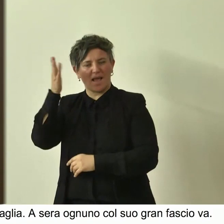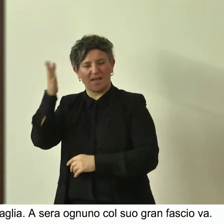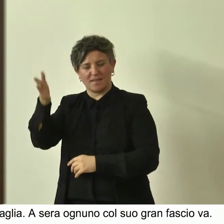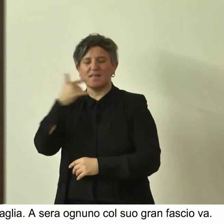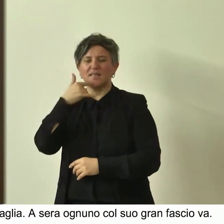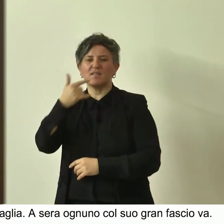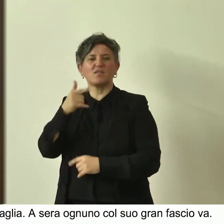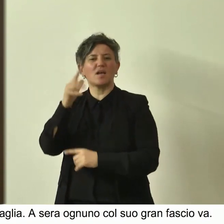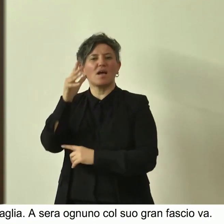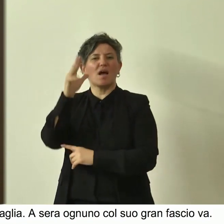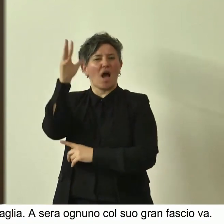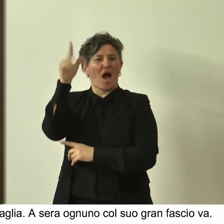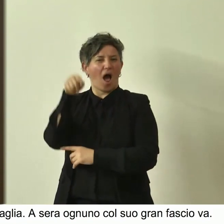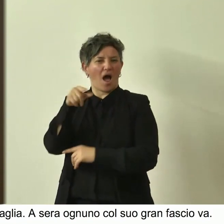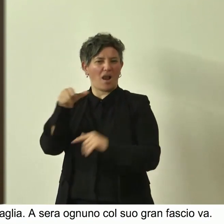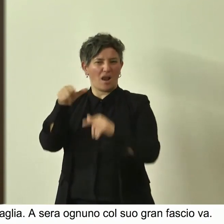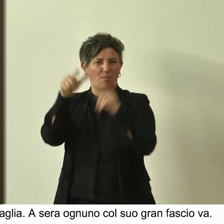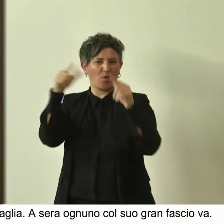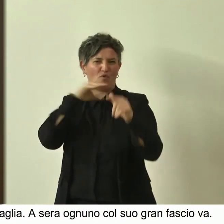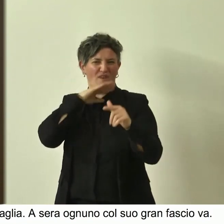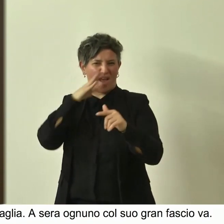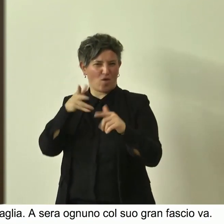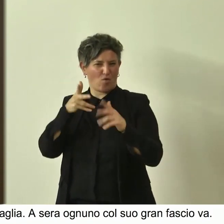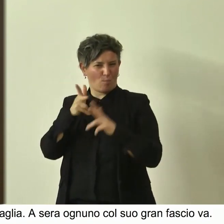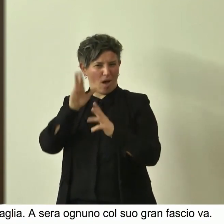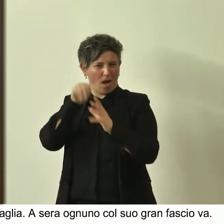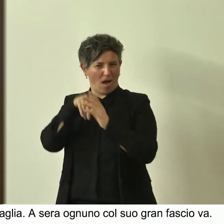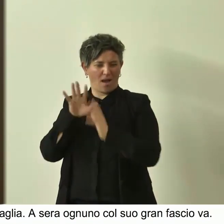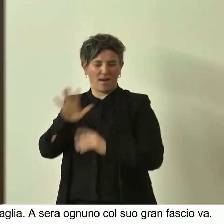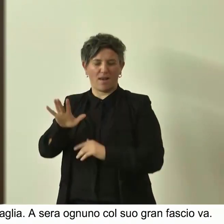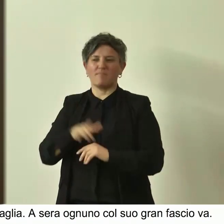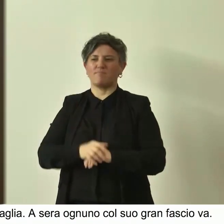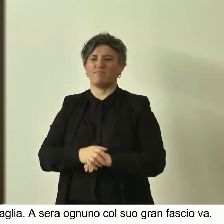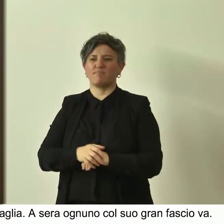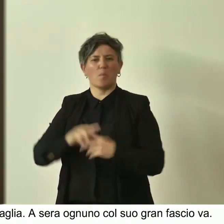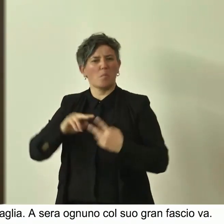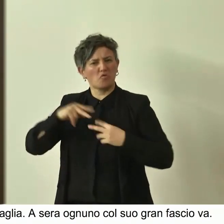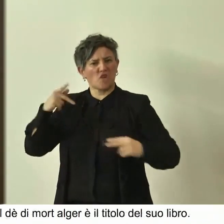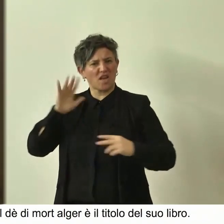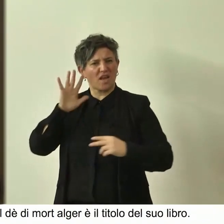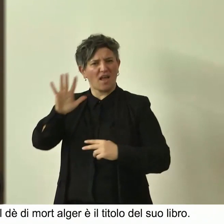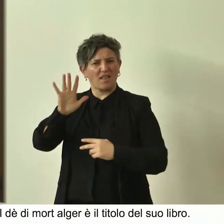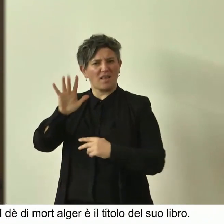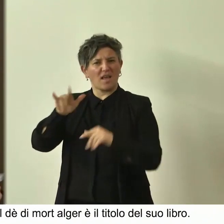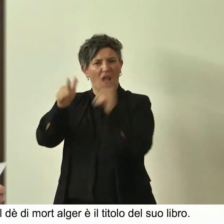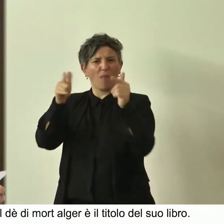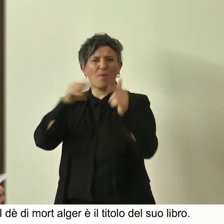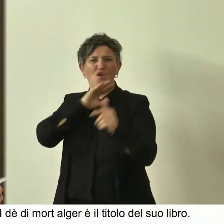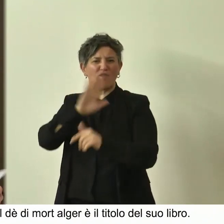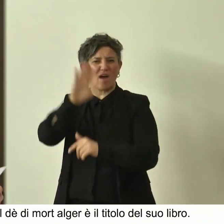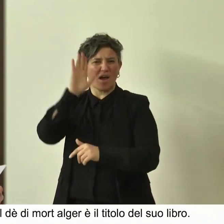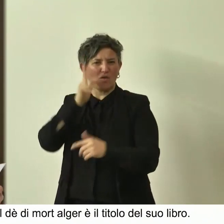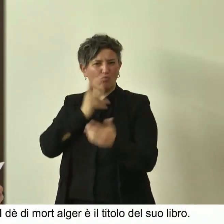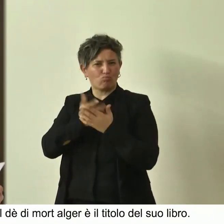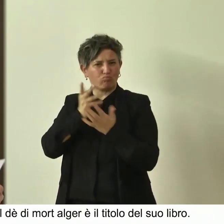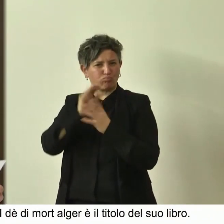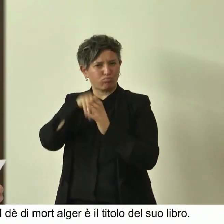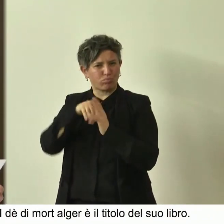degli alberi vecchi e che mi sembra molto bello e parla genericamente degli alberi vecchi e che